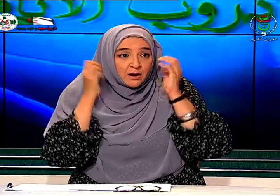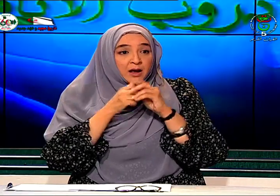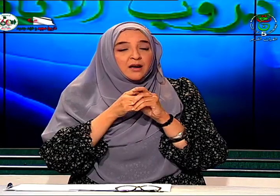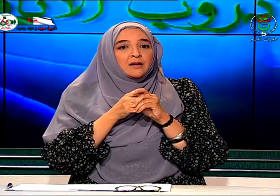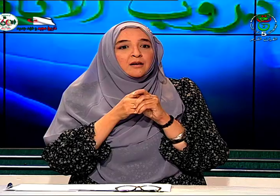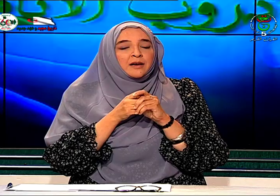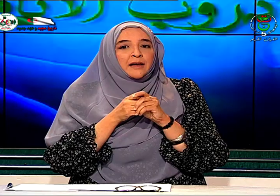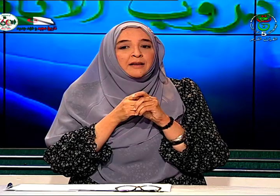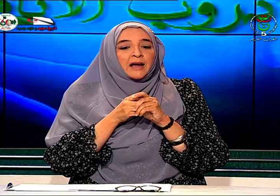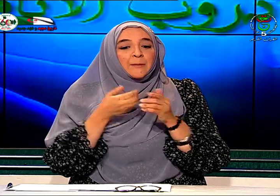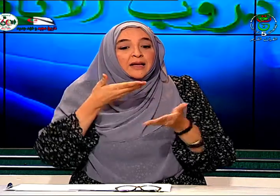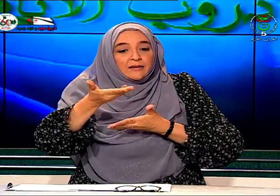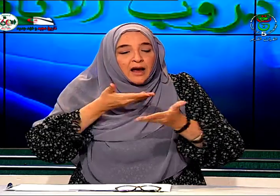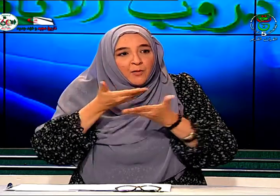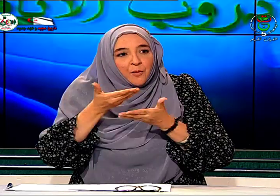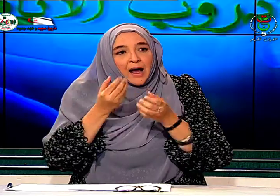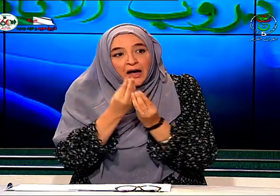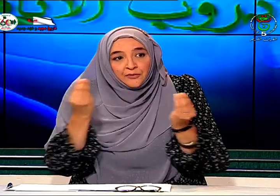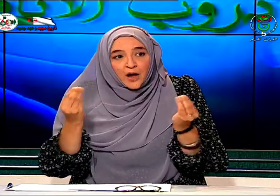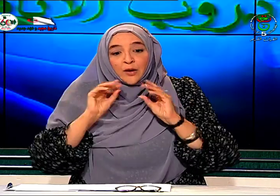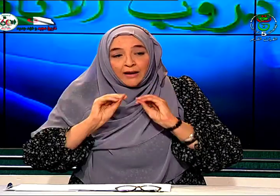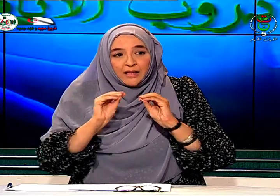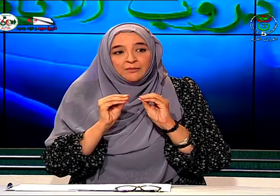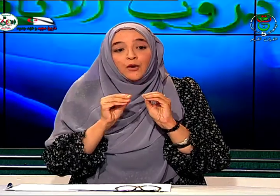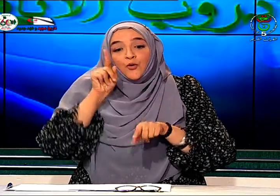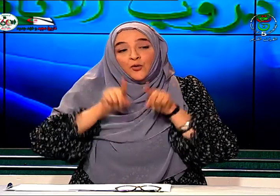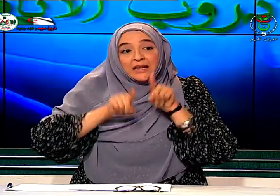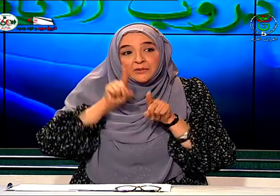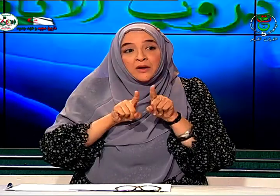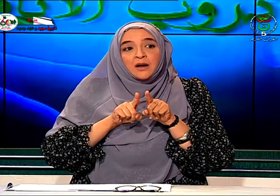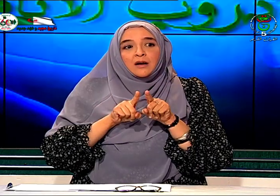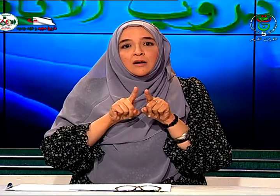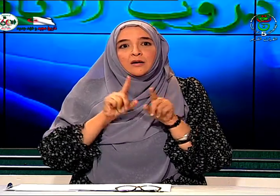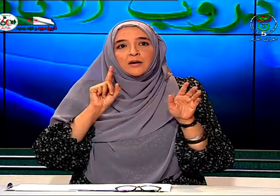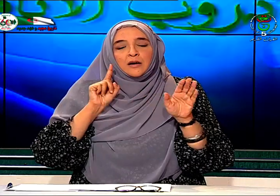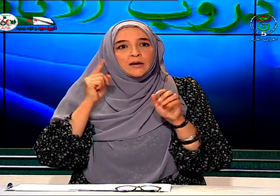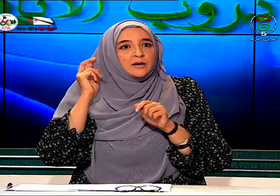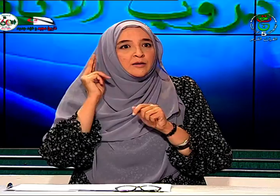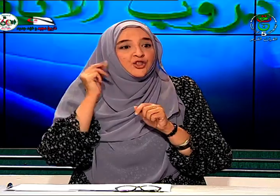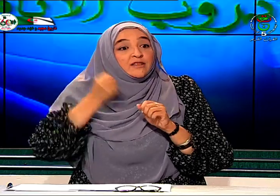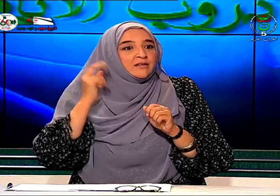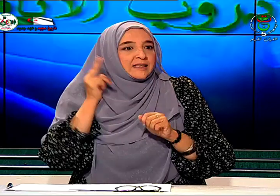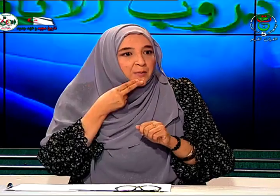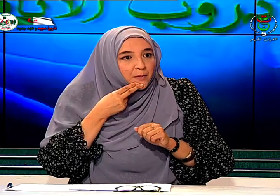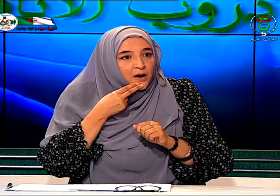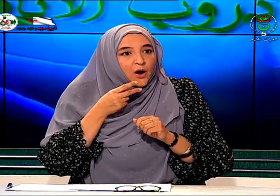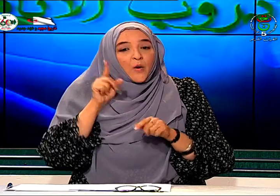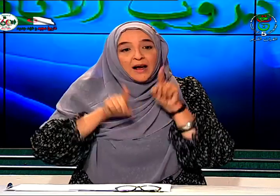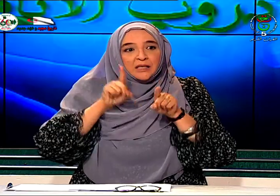يعني عملية التعامل مع الأطفال والتعليم تكون حسب شدة الصمم وحسب